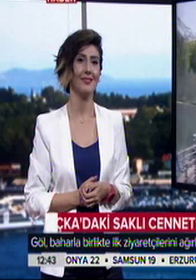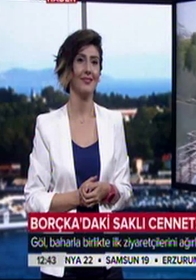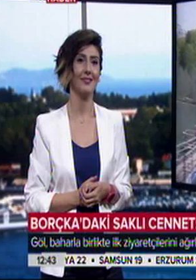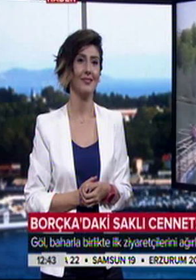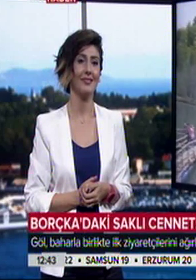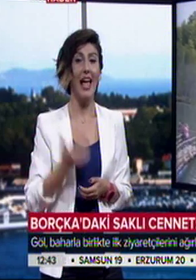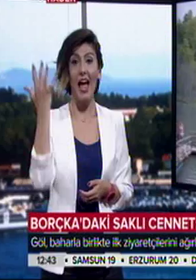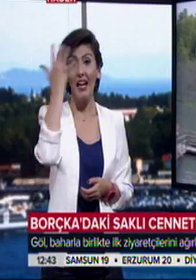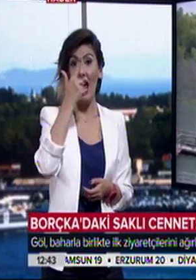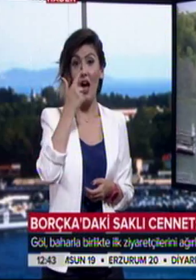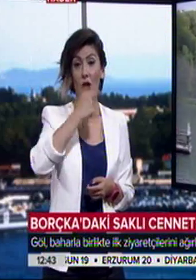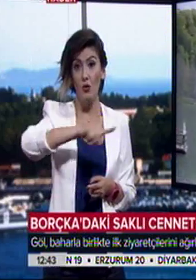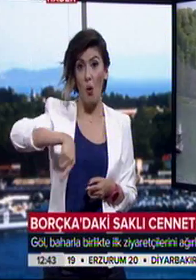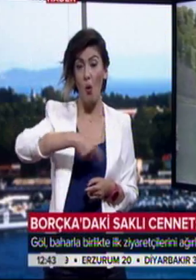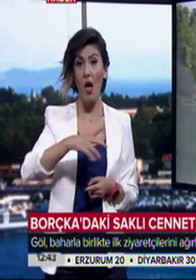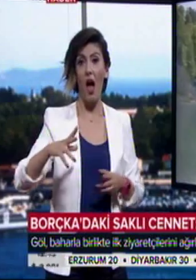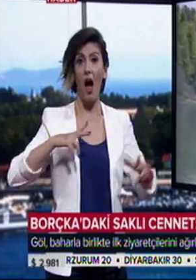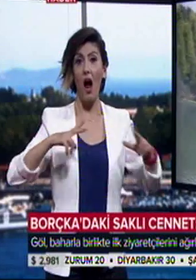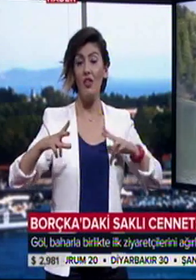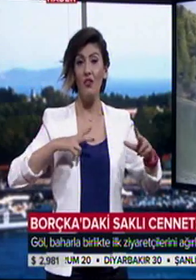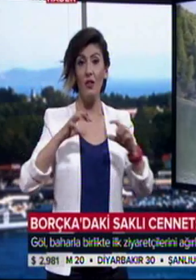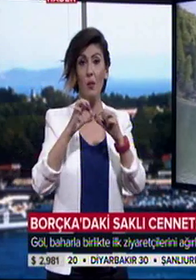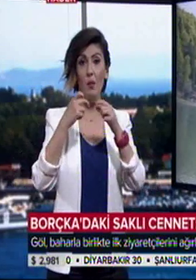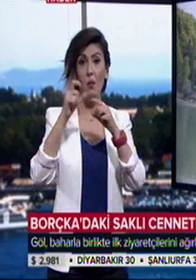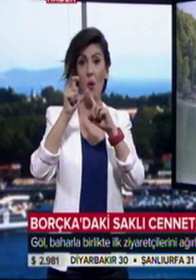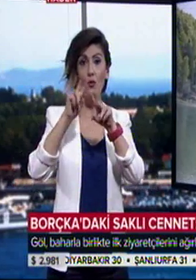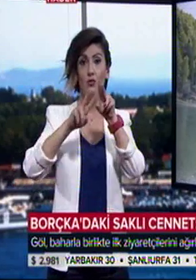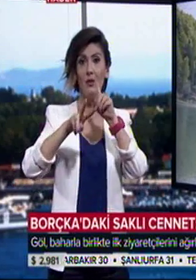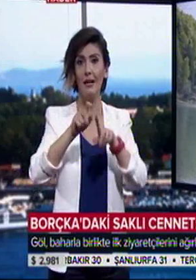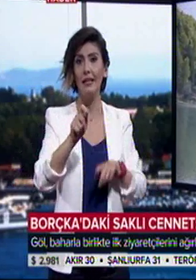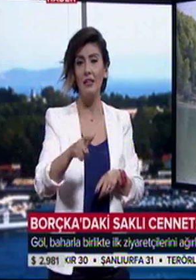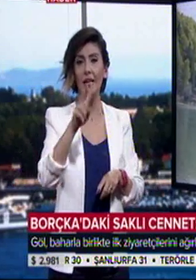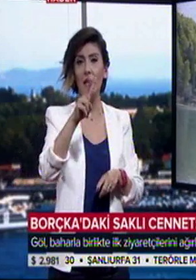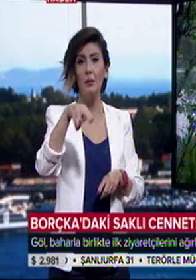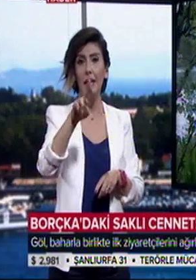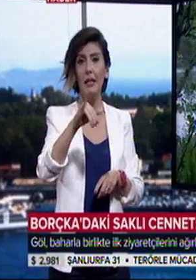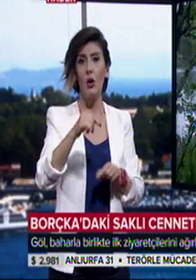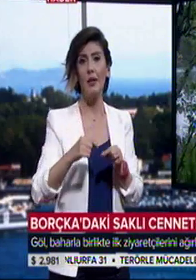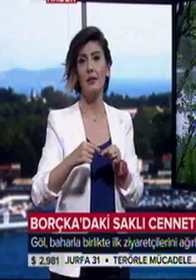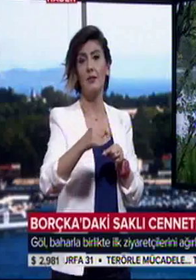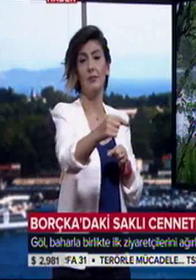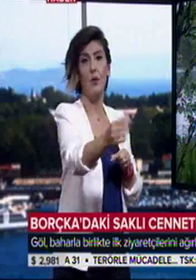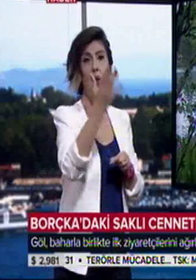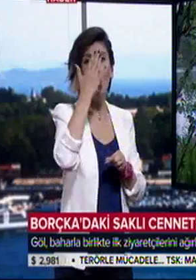Karagöl, Artvin'in Borçka ilçe merkezine 27 kilometre uzaklıkta. Doğa harikası göl,